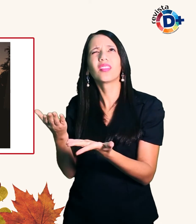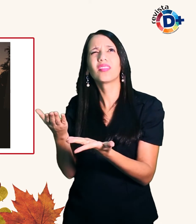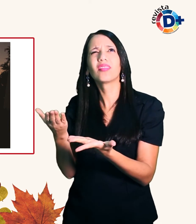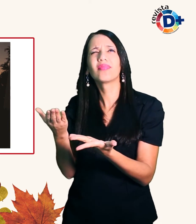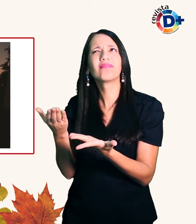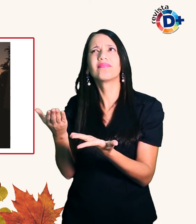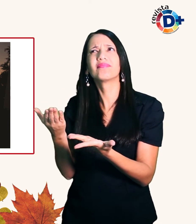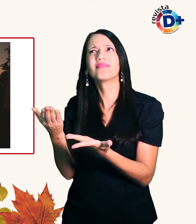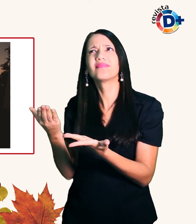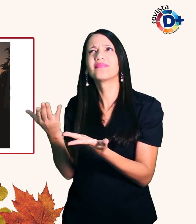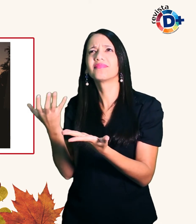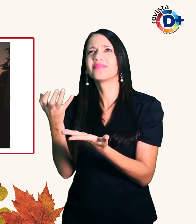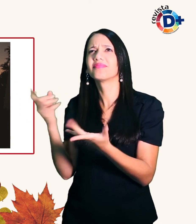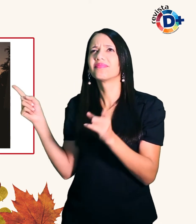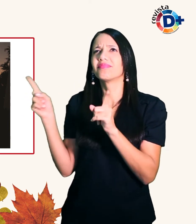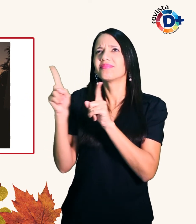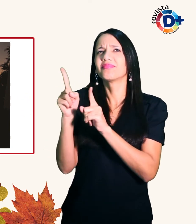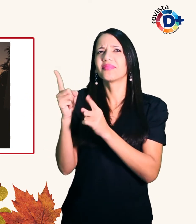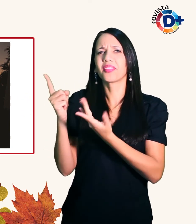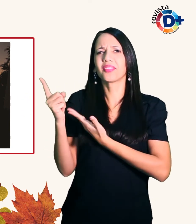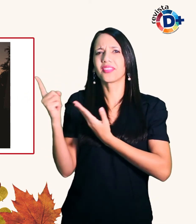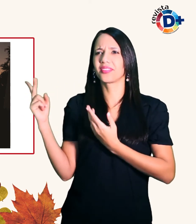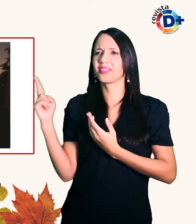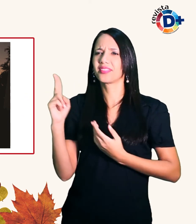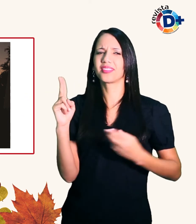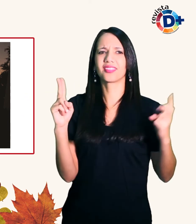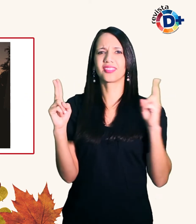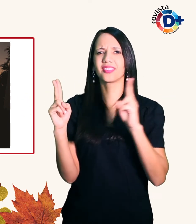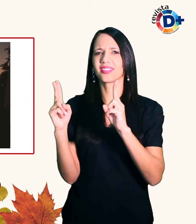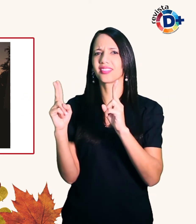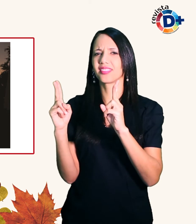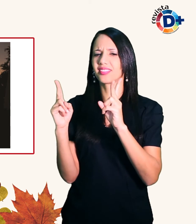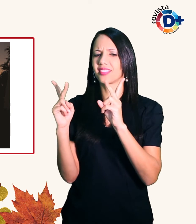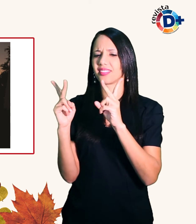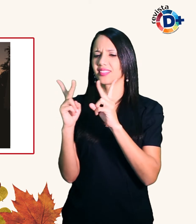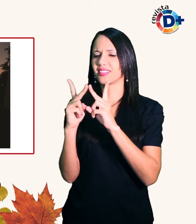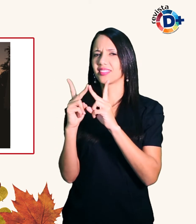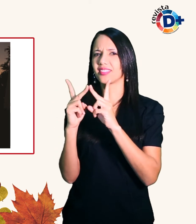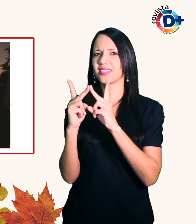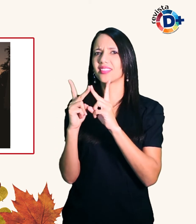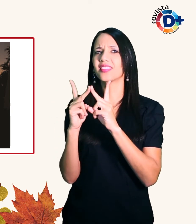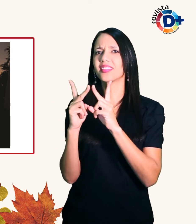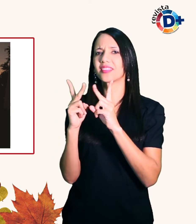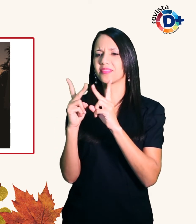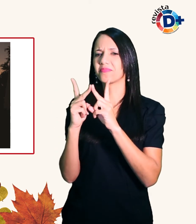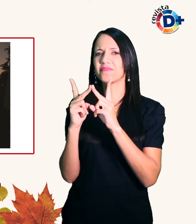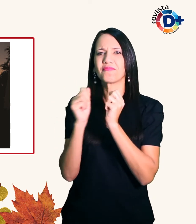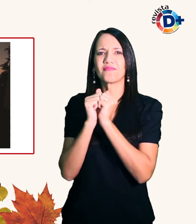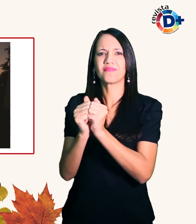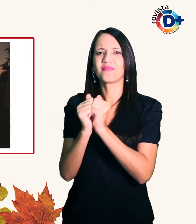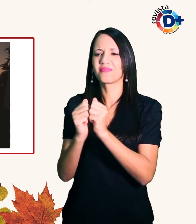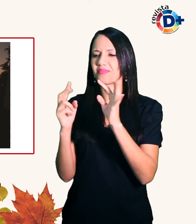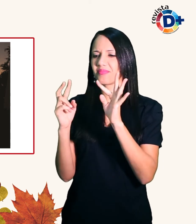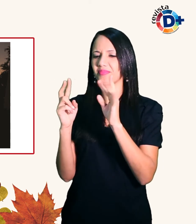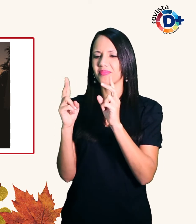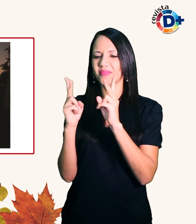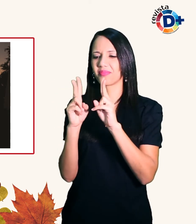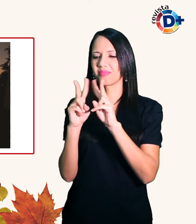que era o Guilherme Eles não ficaram juntos Mas nós dois começamos a namorar pouco tempo depois